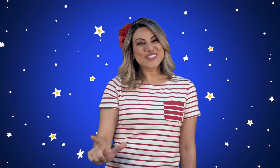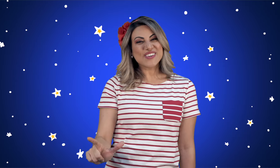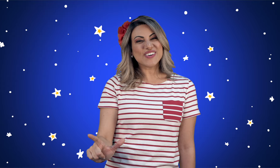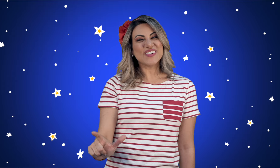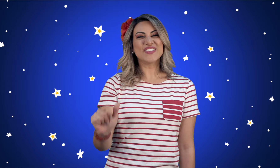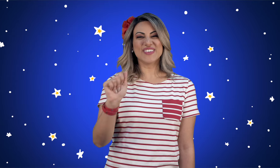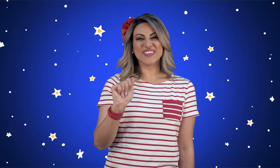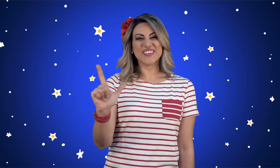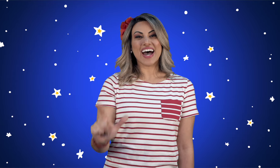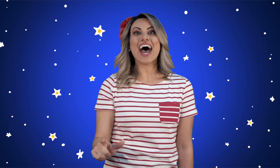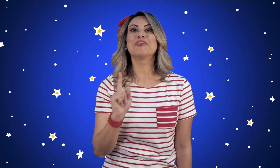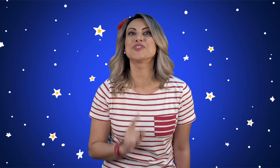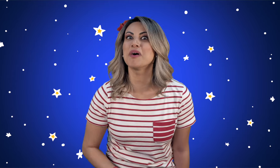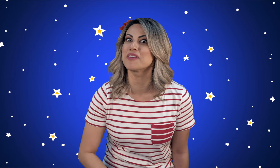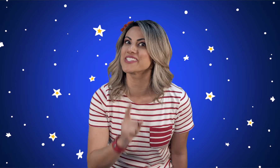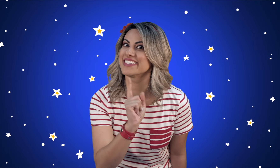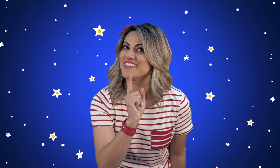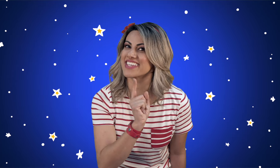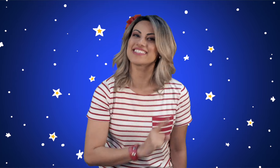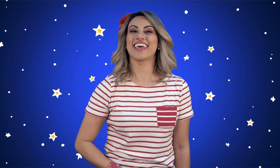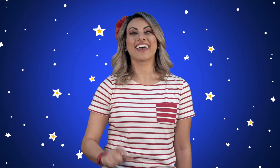Azul! A última pra você não esquecer!